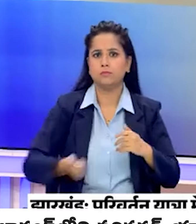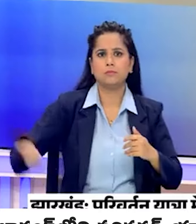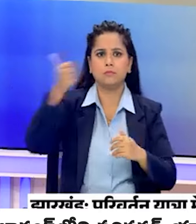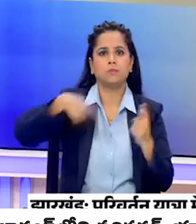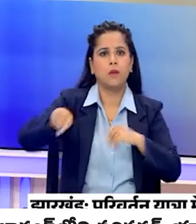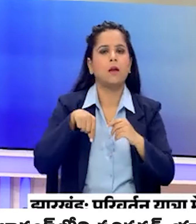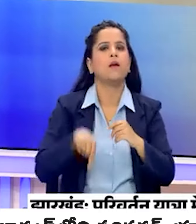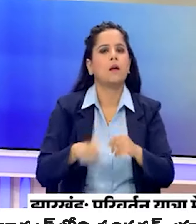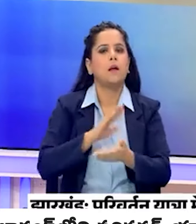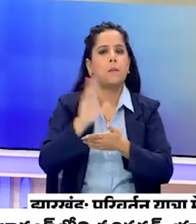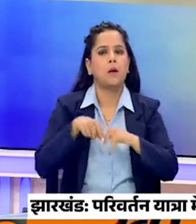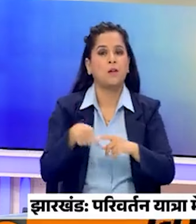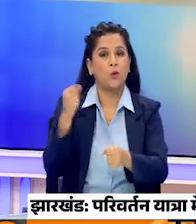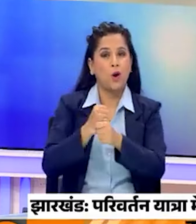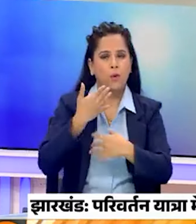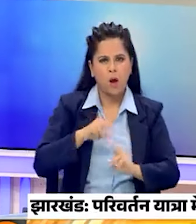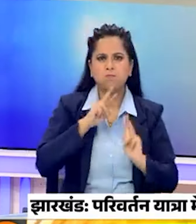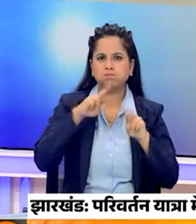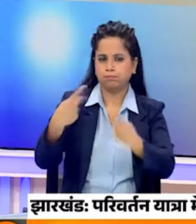हिमंत सोरिन सरकार पर बोलेंगे हमला